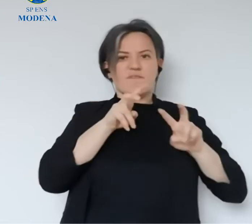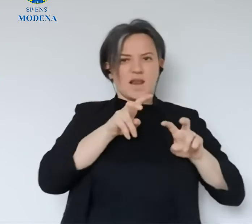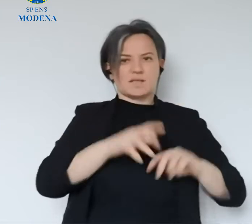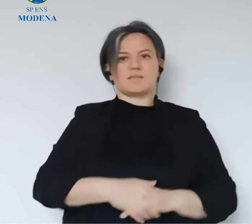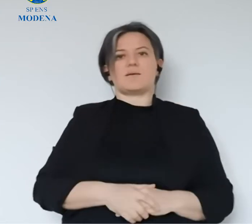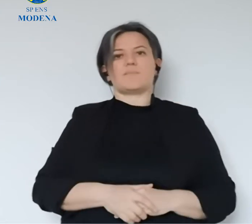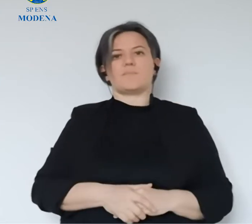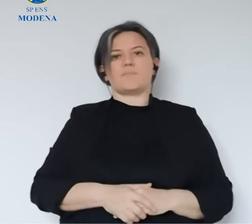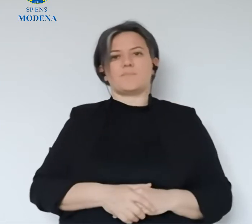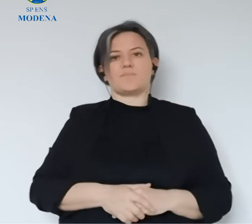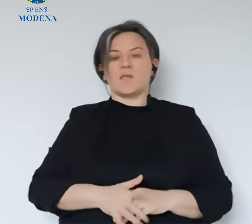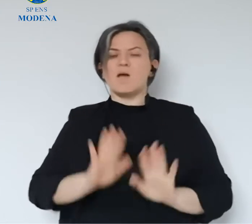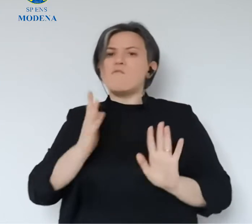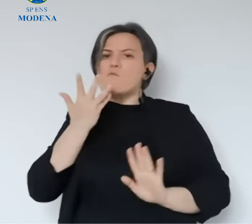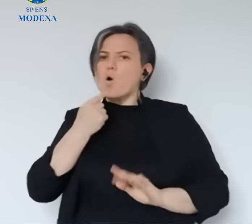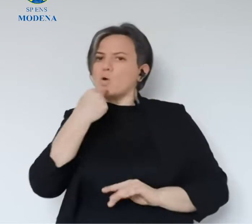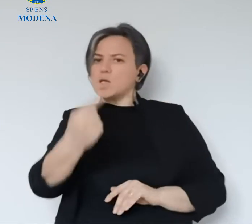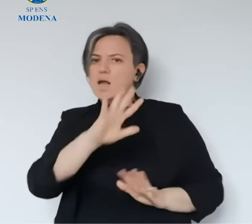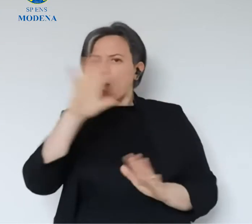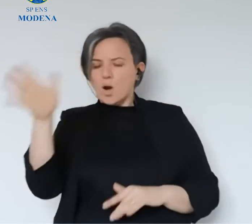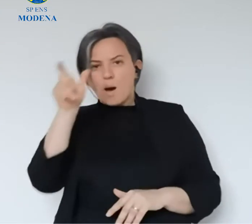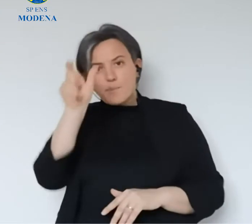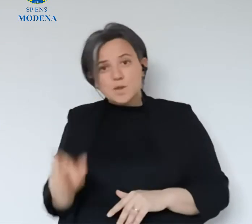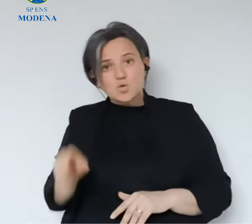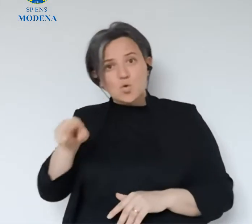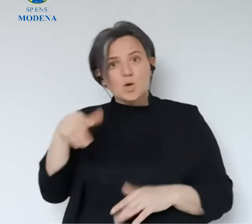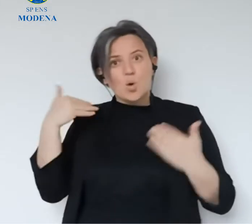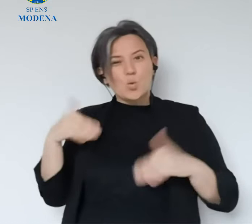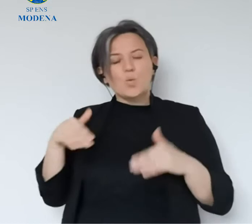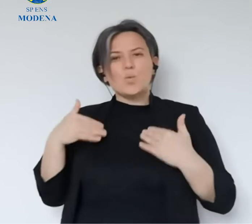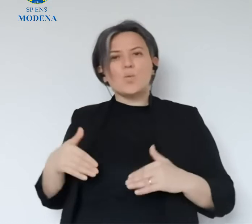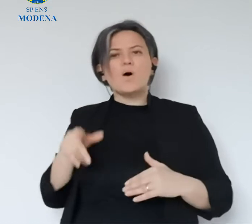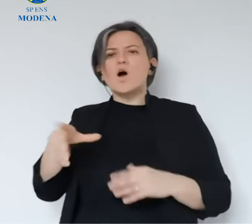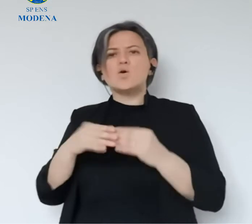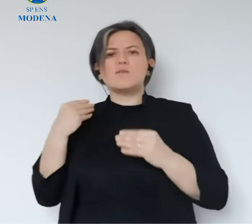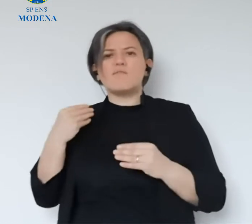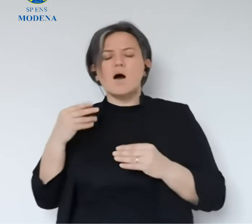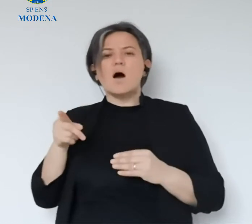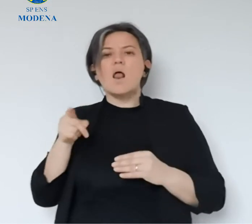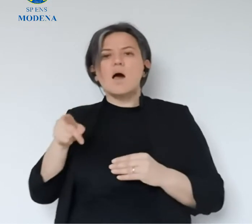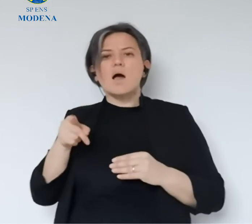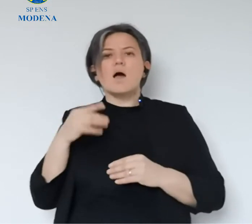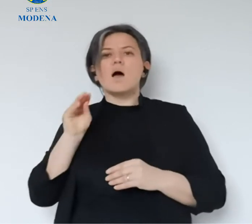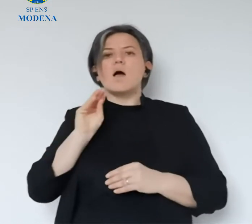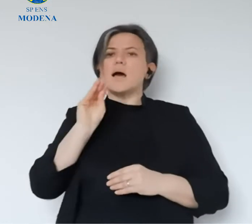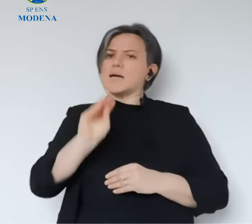so neanche il nome di questa persona, però a me questa cosa va di dirla perché è una cosa estremamente